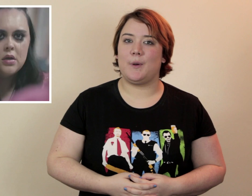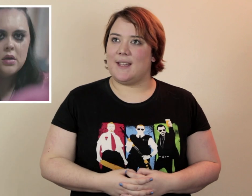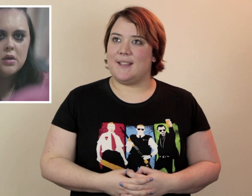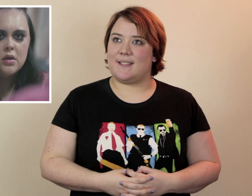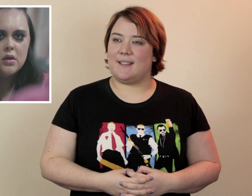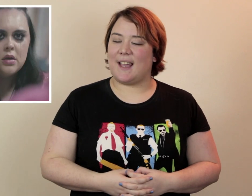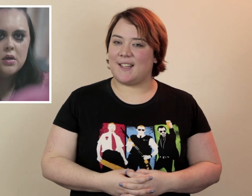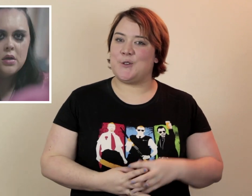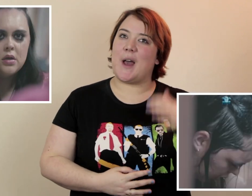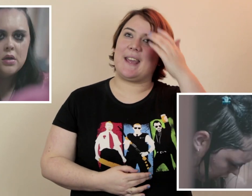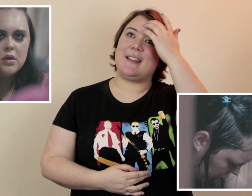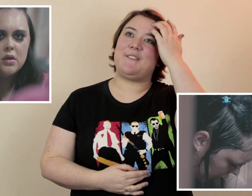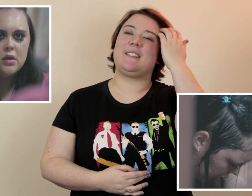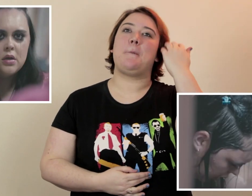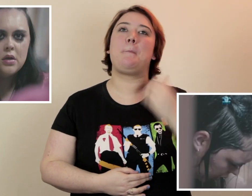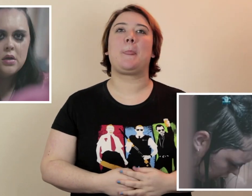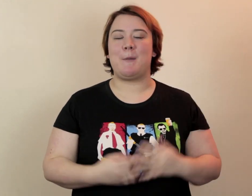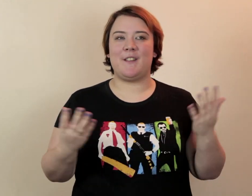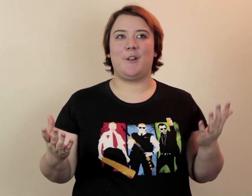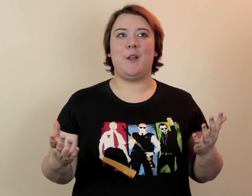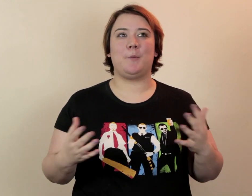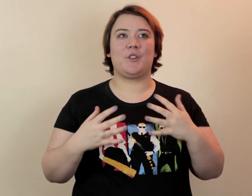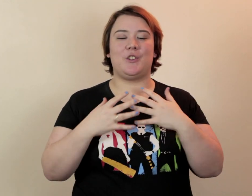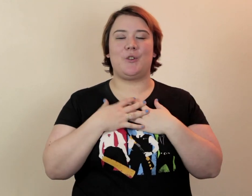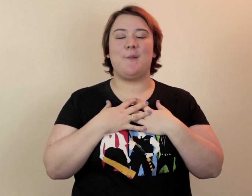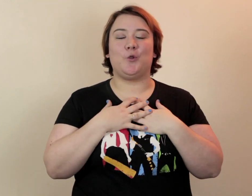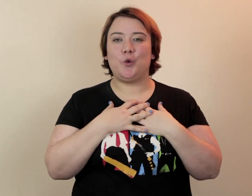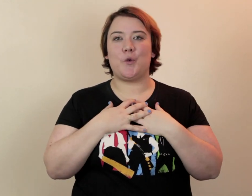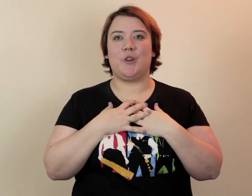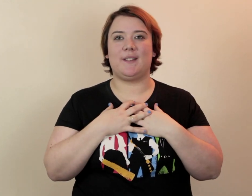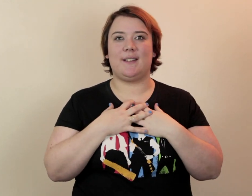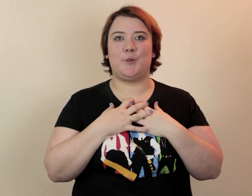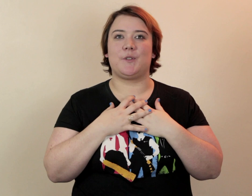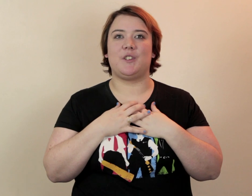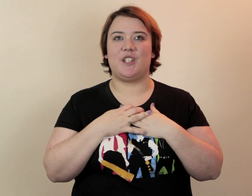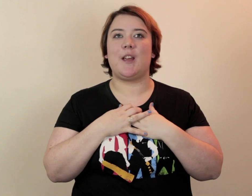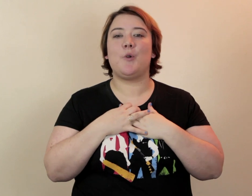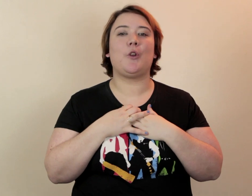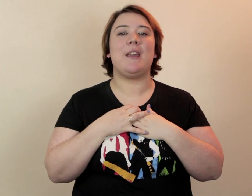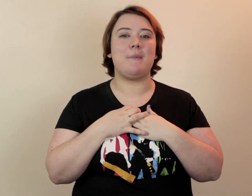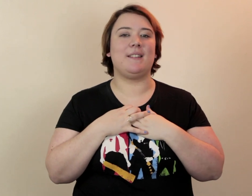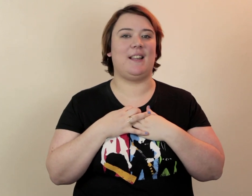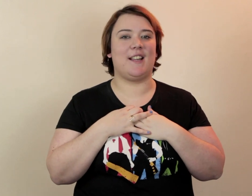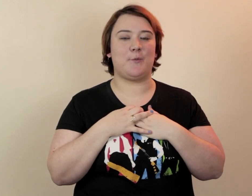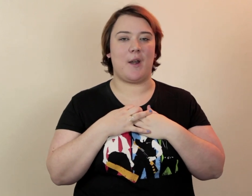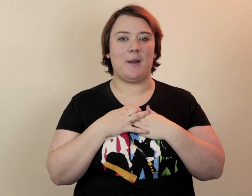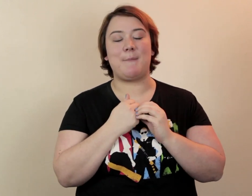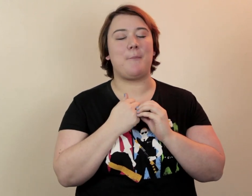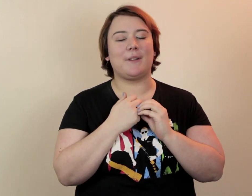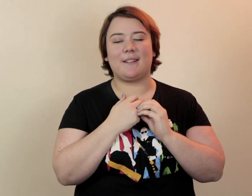Il y a des scènes très très dures à regarder Enfin'est My Mother's En même temps je l'aime de tout mon coeur Cette série Je pense que j'ai jamais autant aimé Une série à ce point là Elle m'a apporté